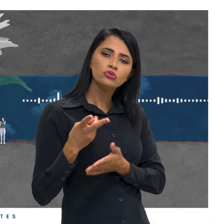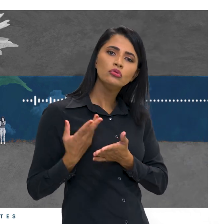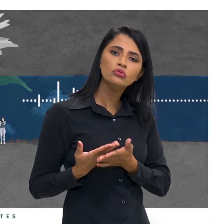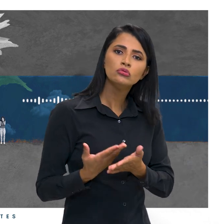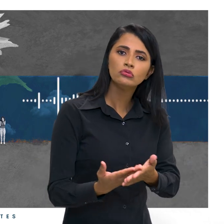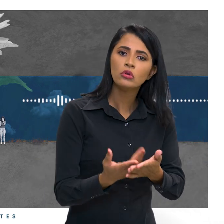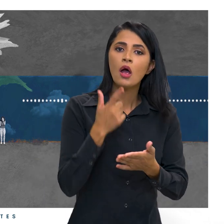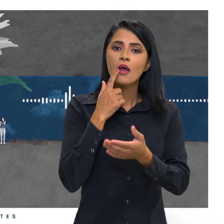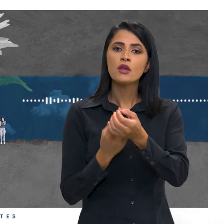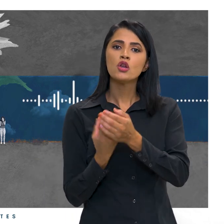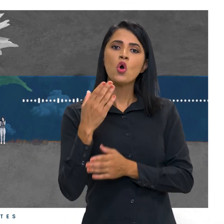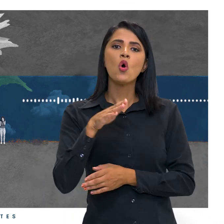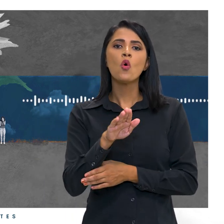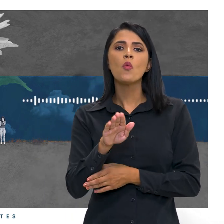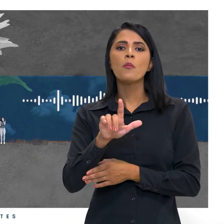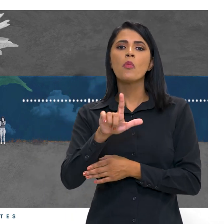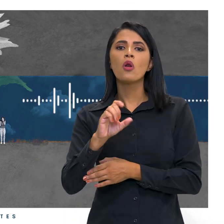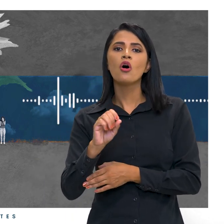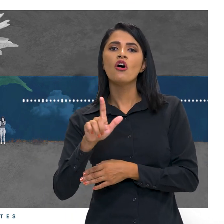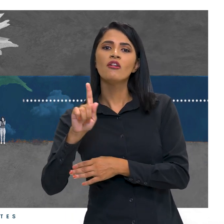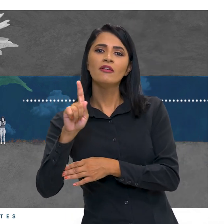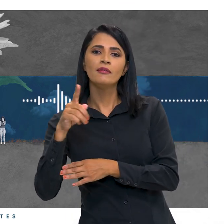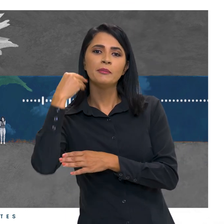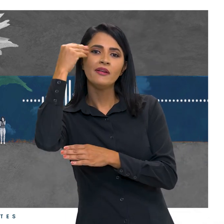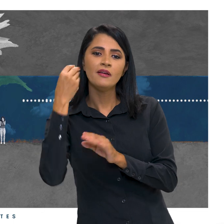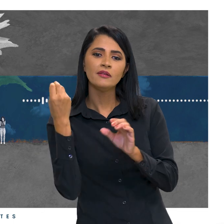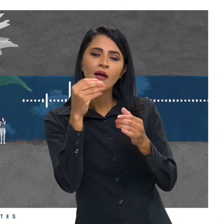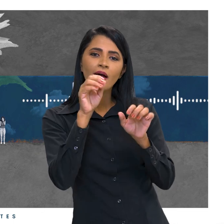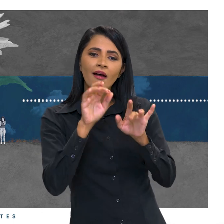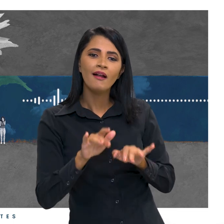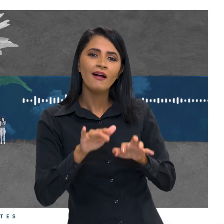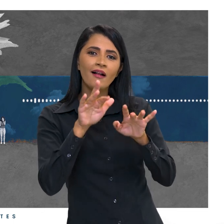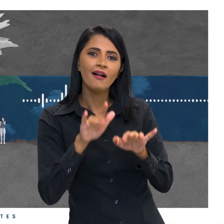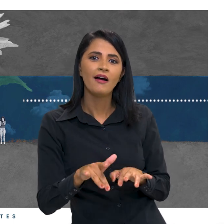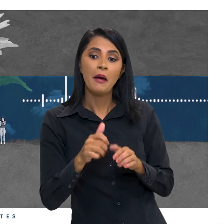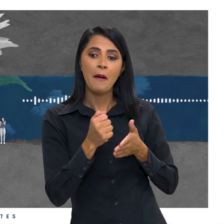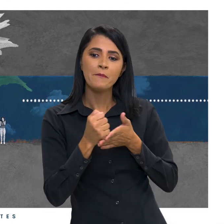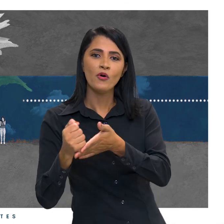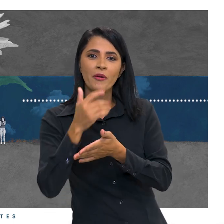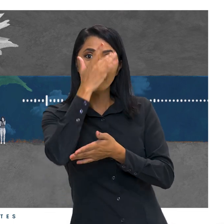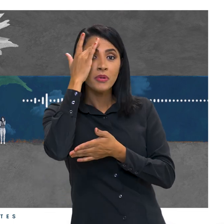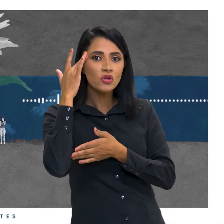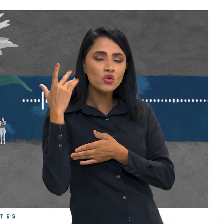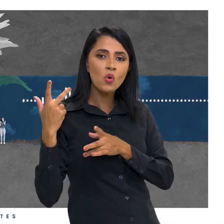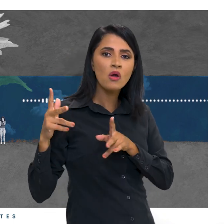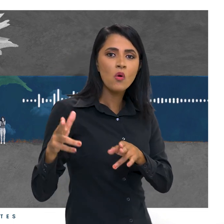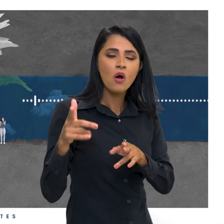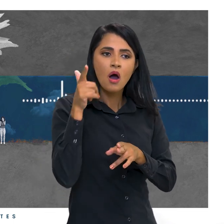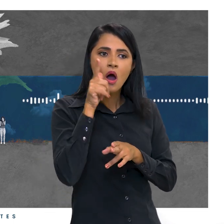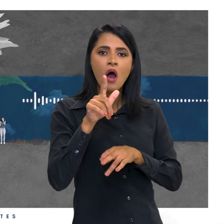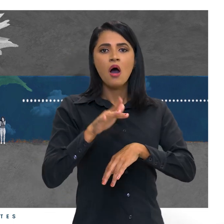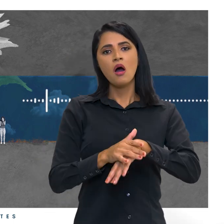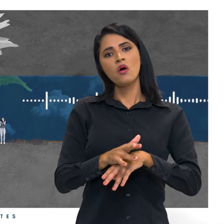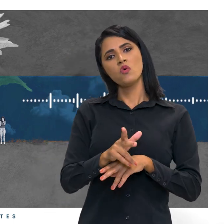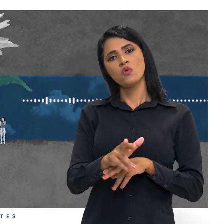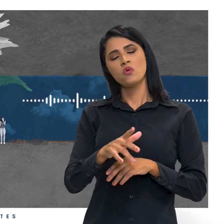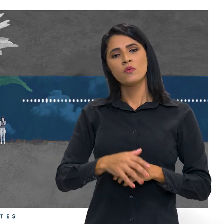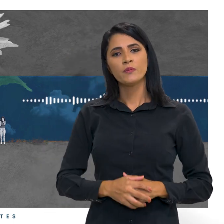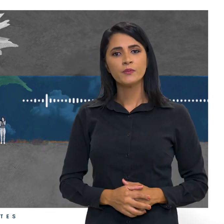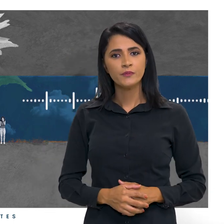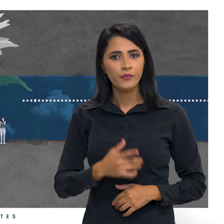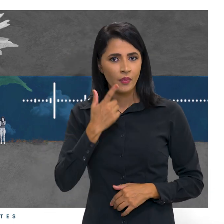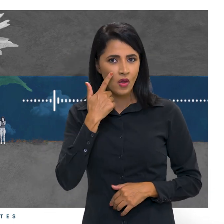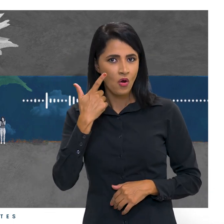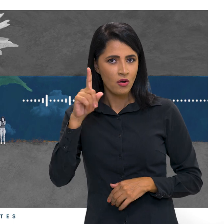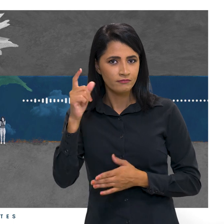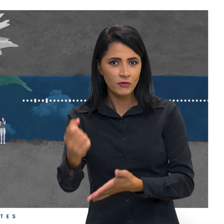criou um blog contando sua experiência para dar apoio e fornecer informações para pessoas com a mesma condição que ela. E olha que